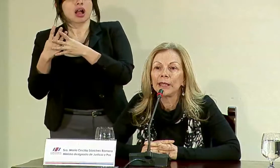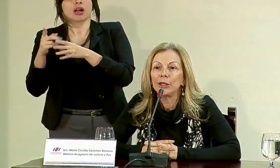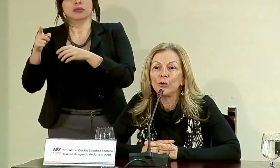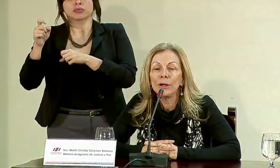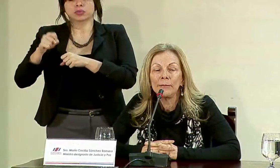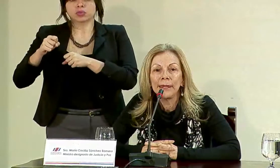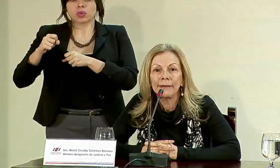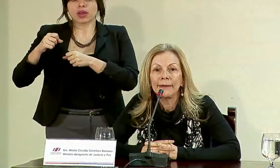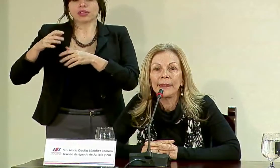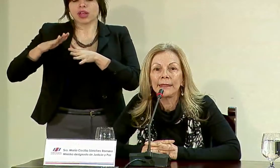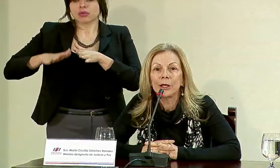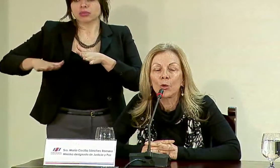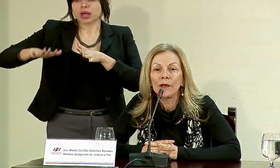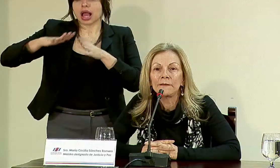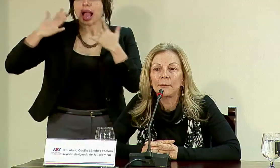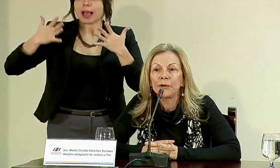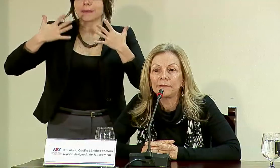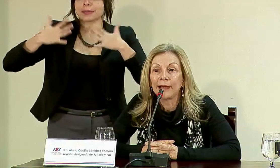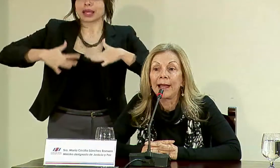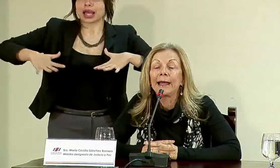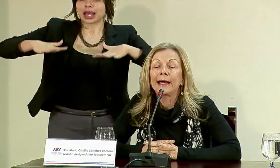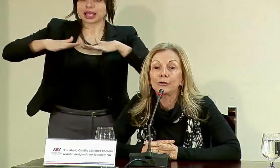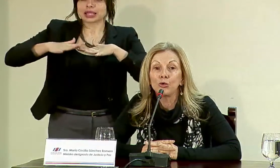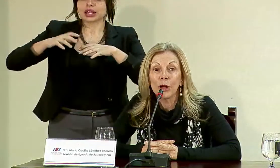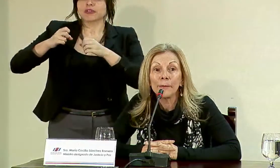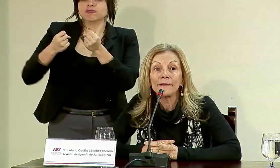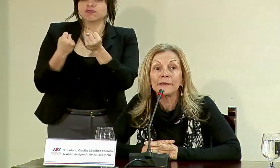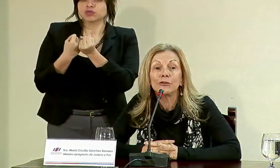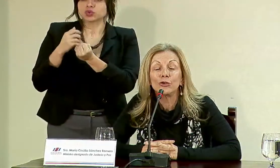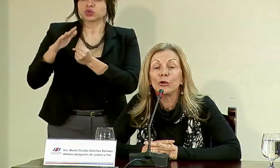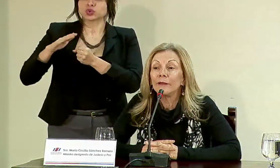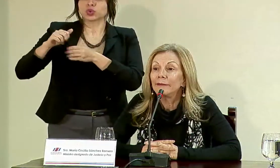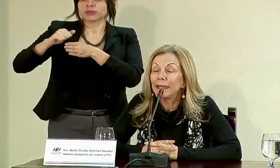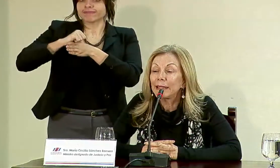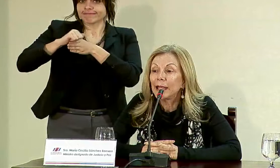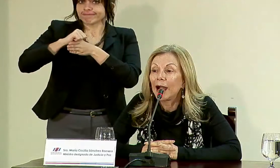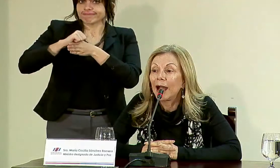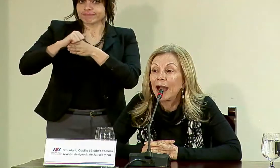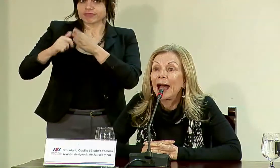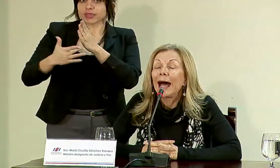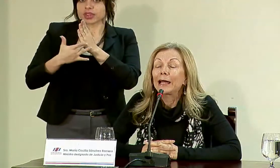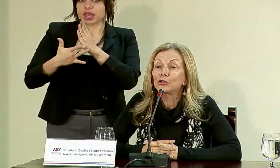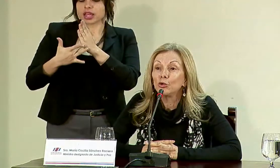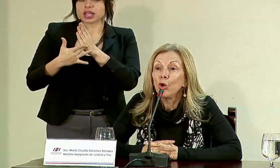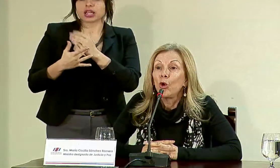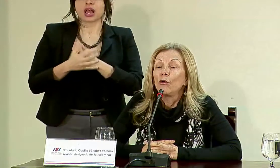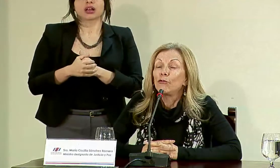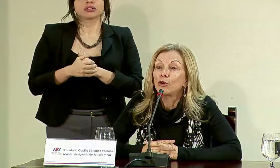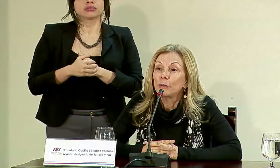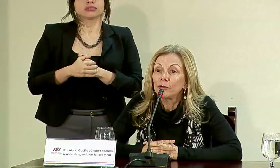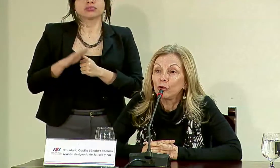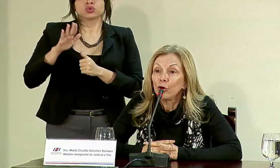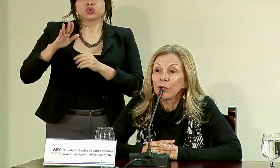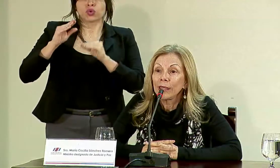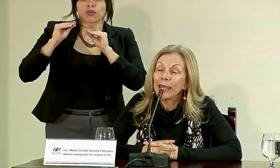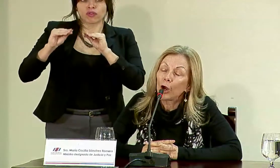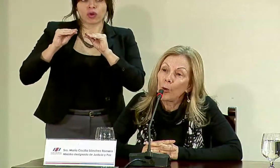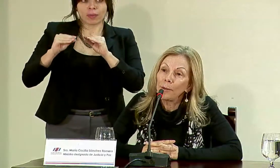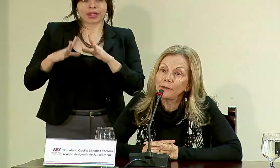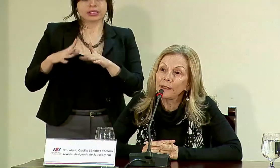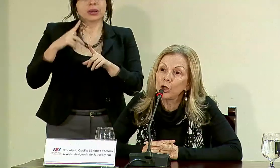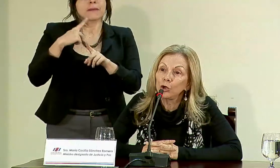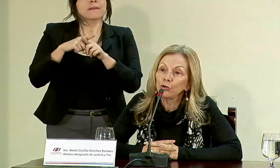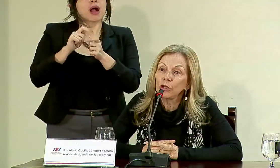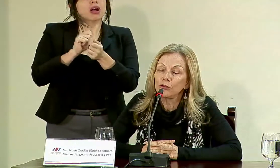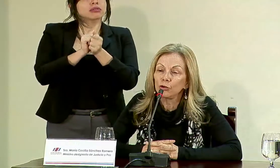forjen en un ambiente en el cual se apuesta a su capacitación técnica, a su formación y